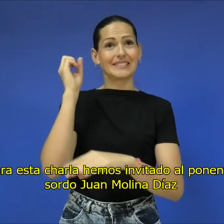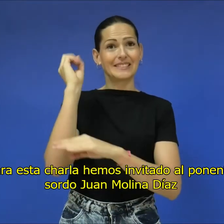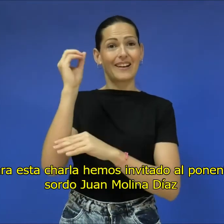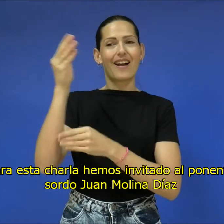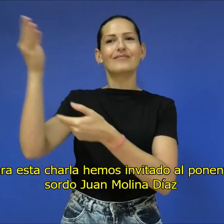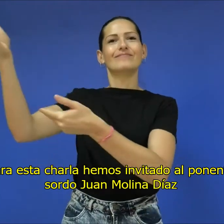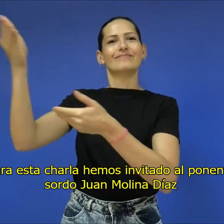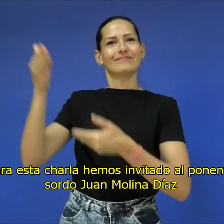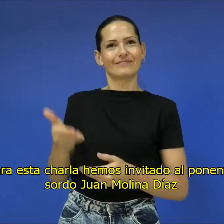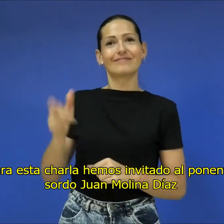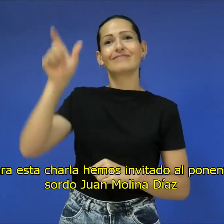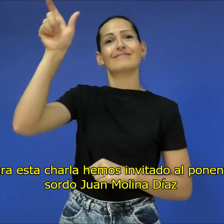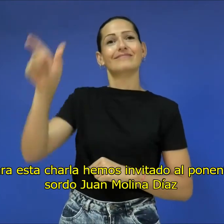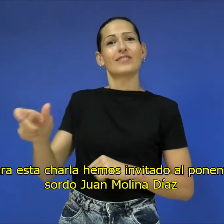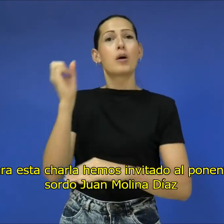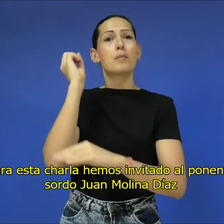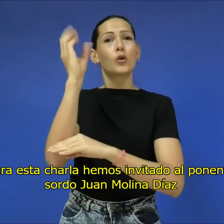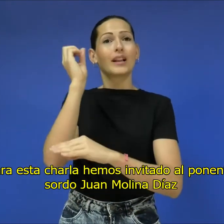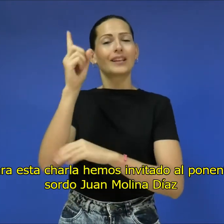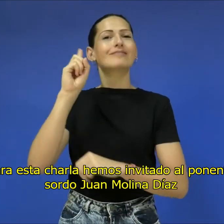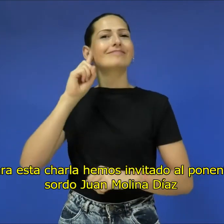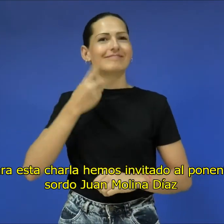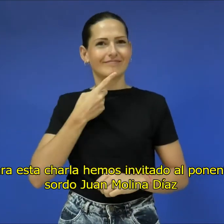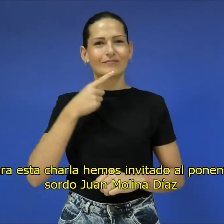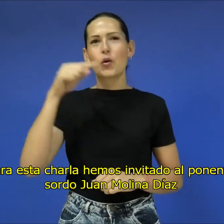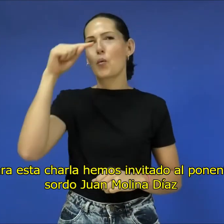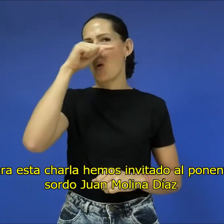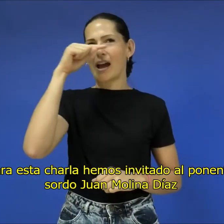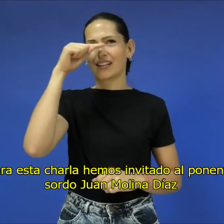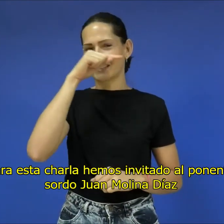charla hemos invitado al ponente sordo Juan Molina Díaz.